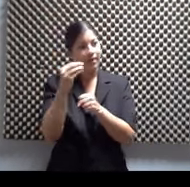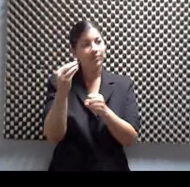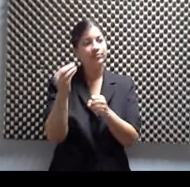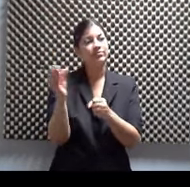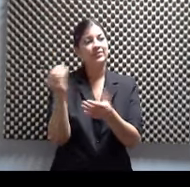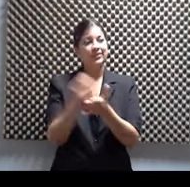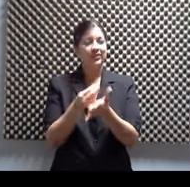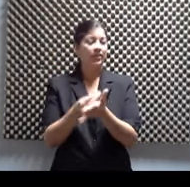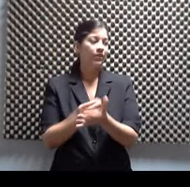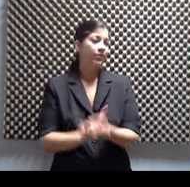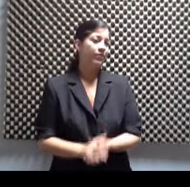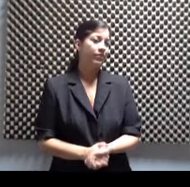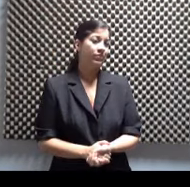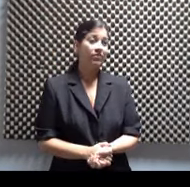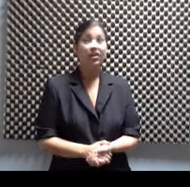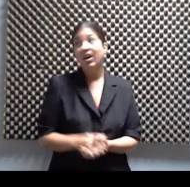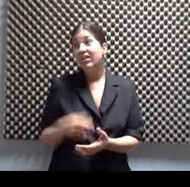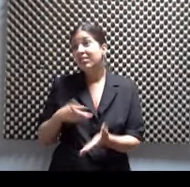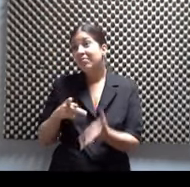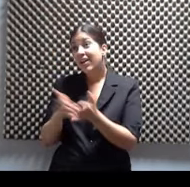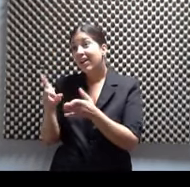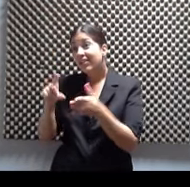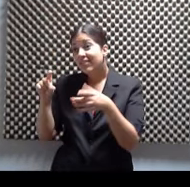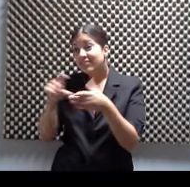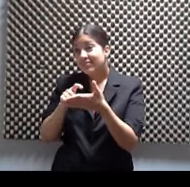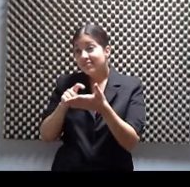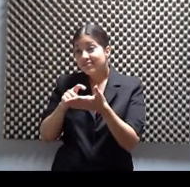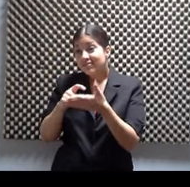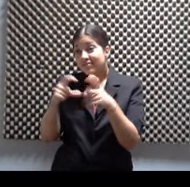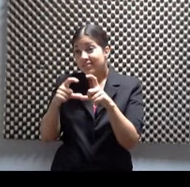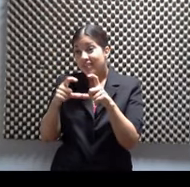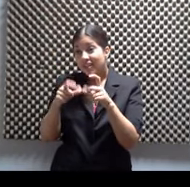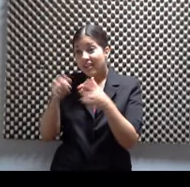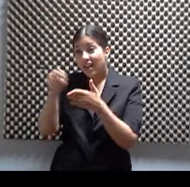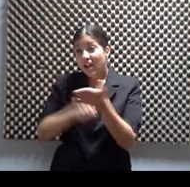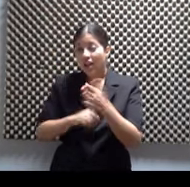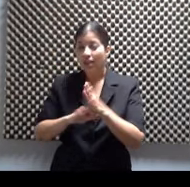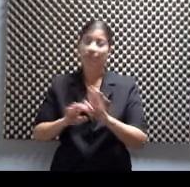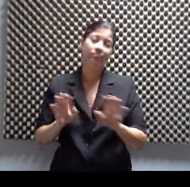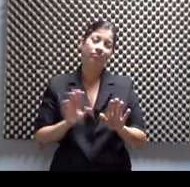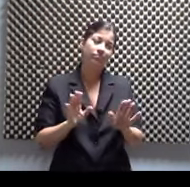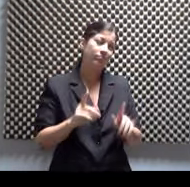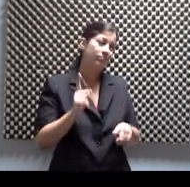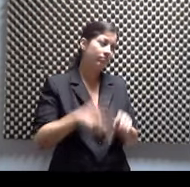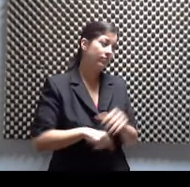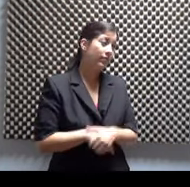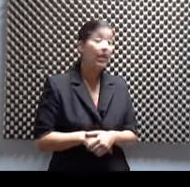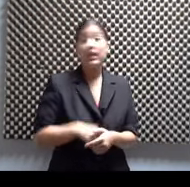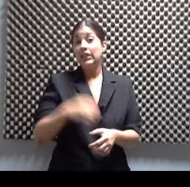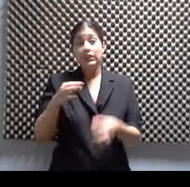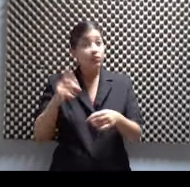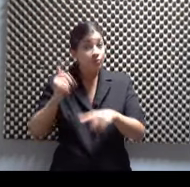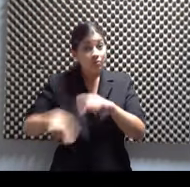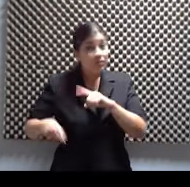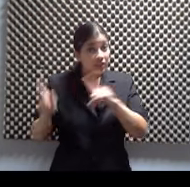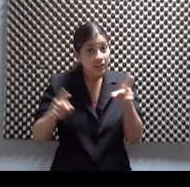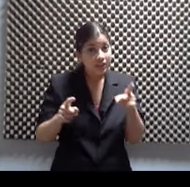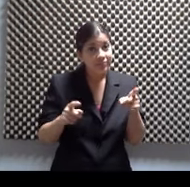razón no pueden ir, fíjense en la voz de los shows.